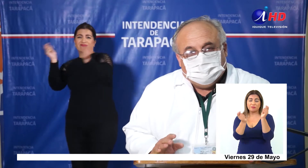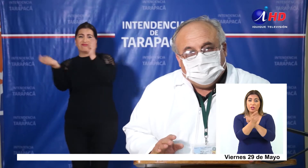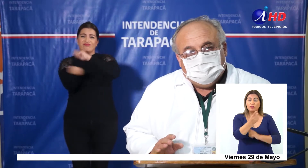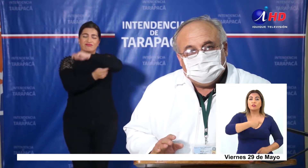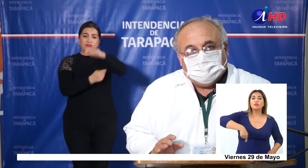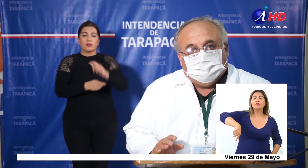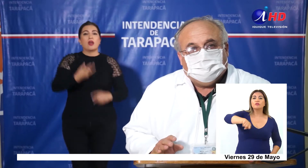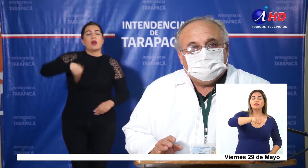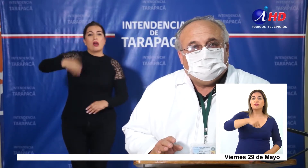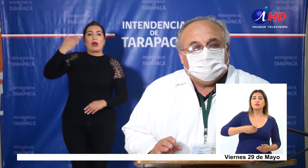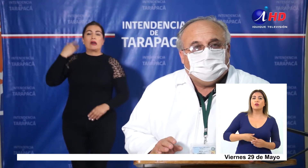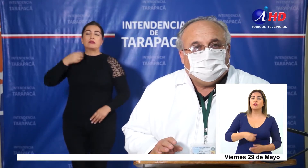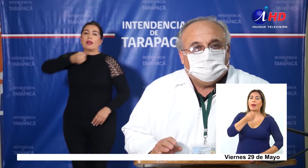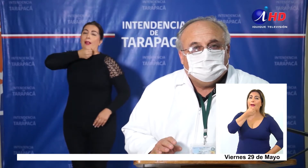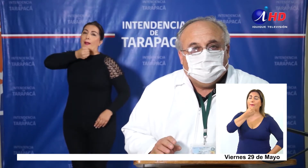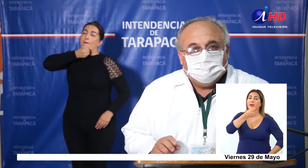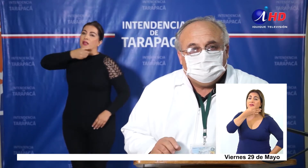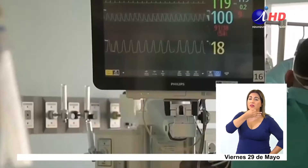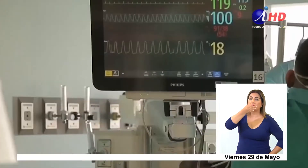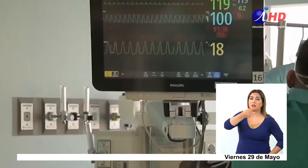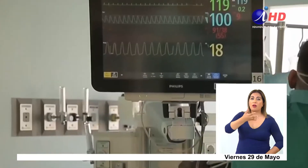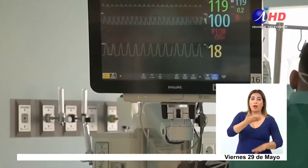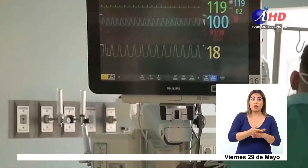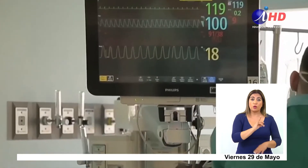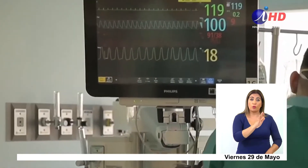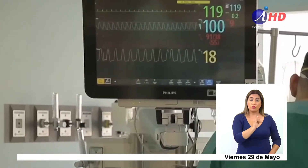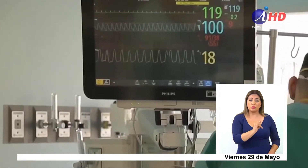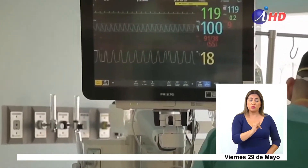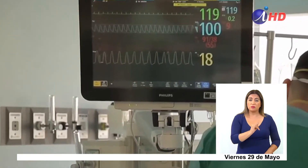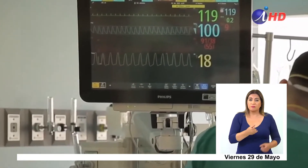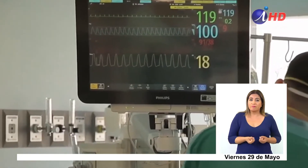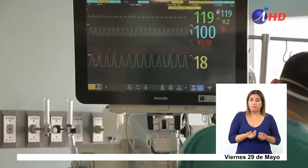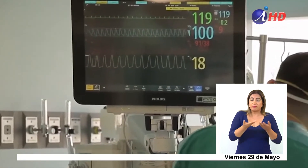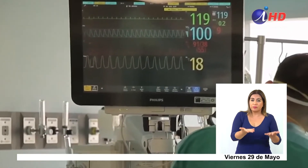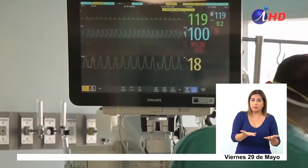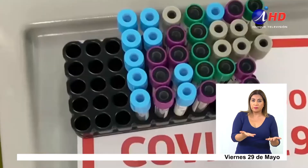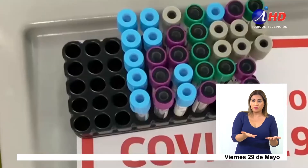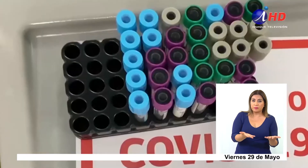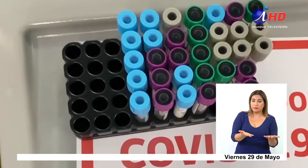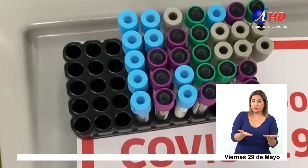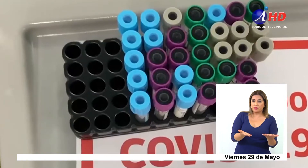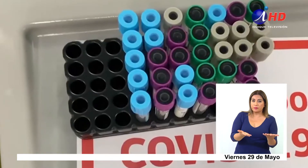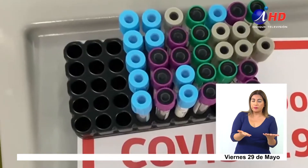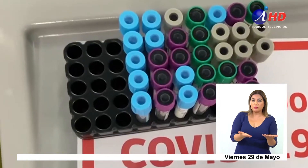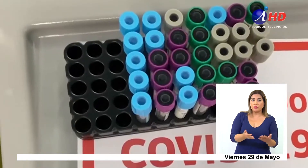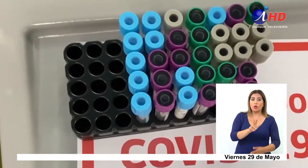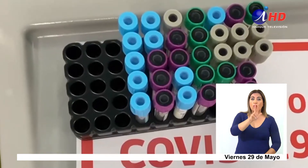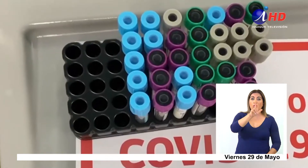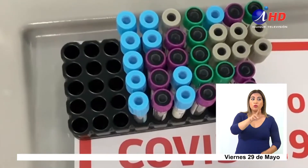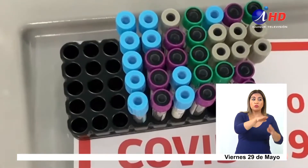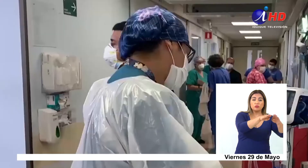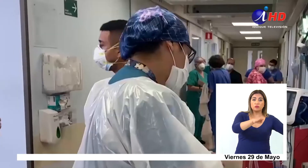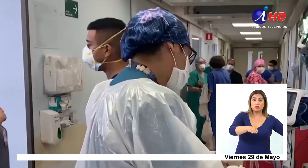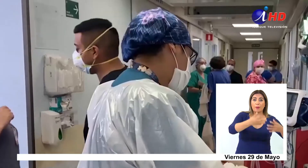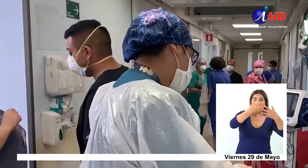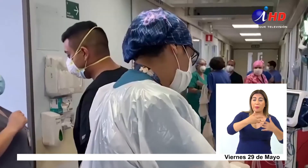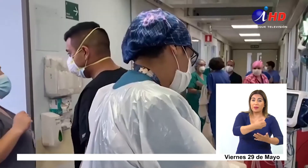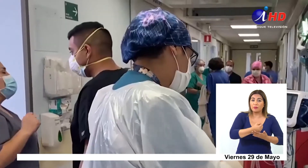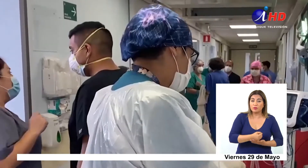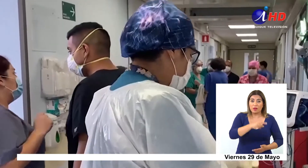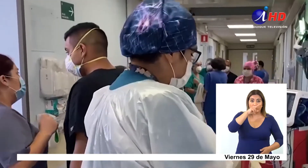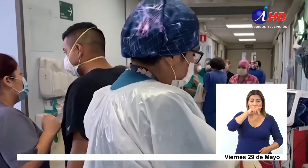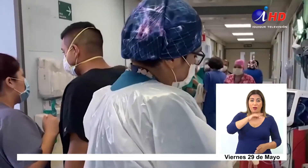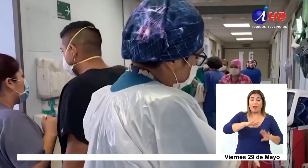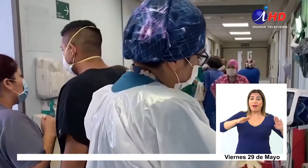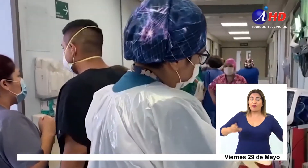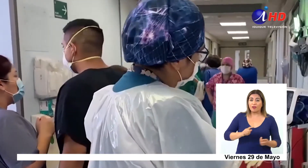como se le ha dicho a la prensa, teníamos una UCI con la disponibilidad de 8 cubos para ventilación mecánica. Hoy